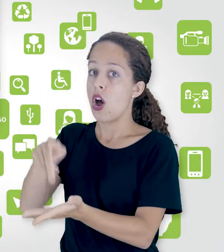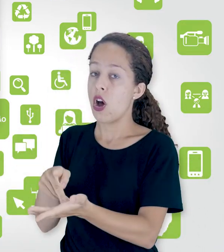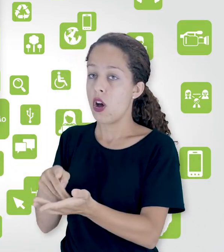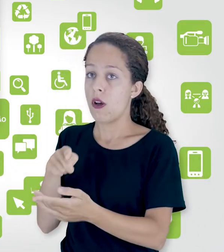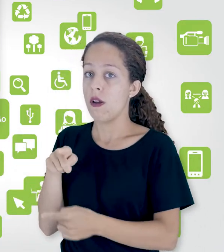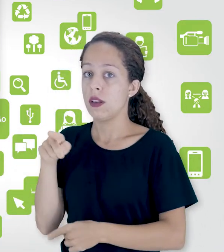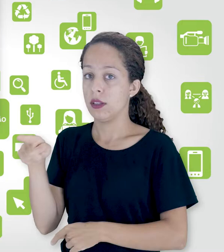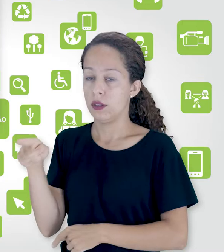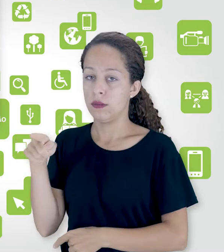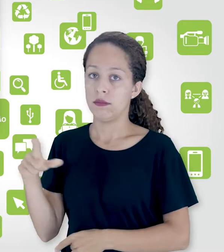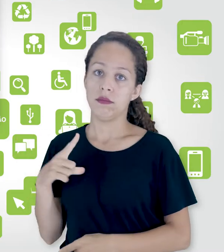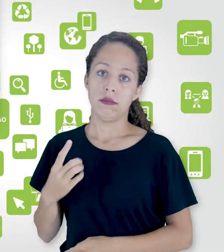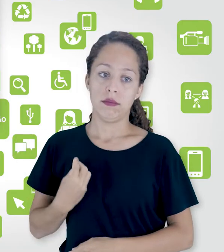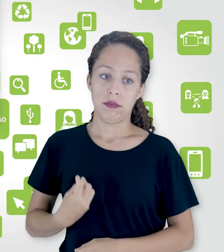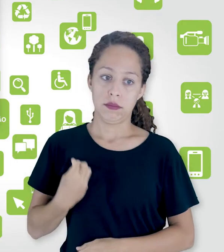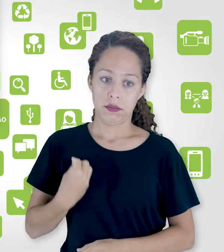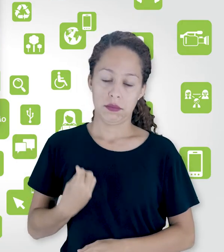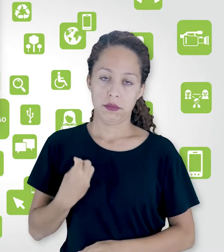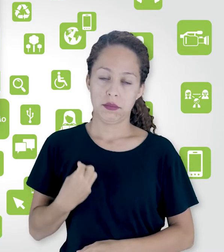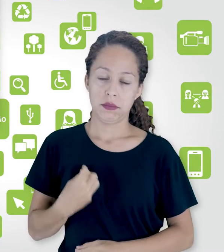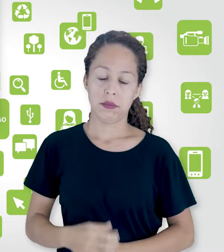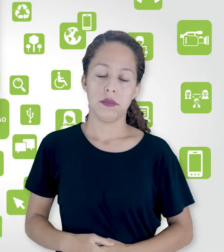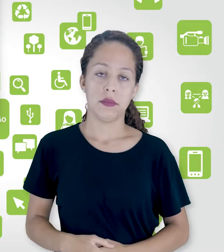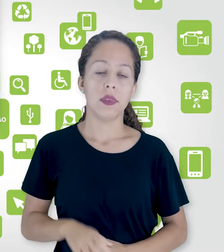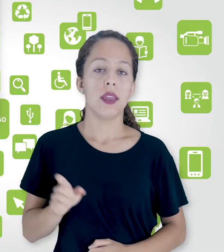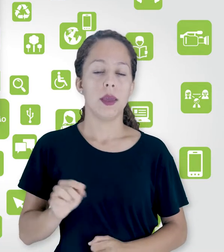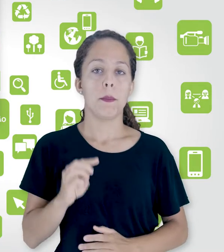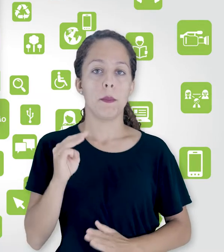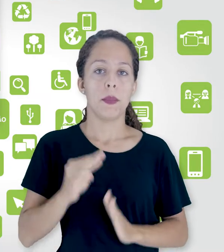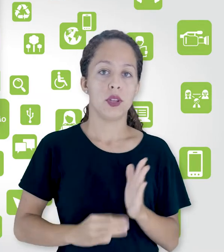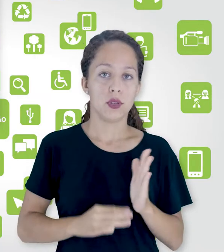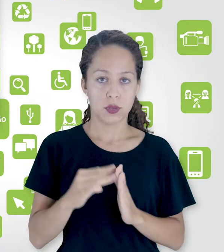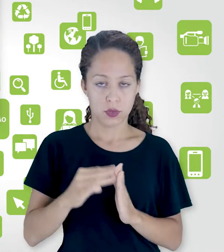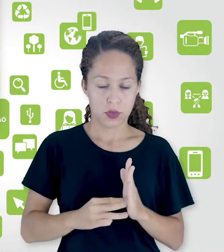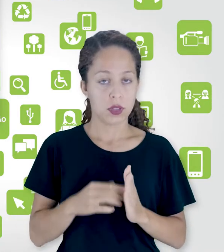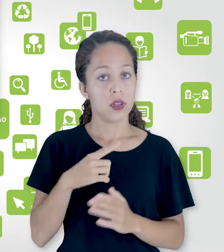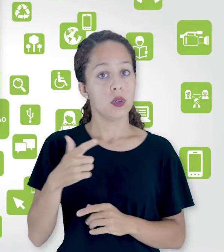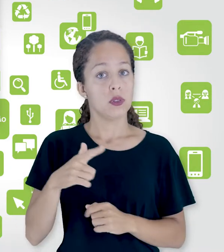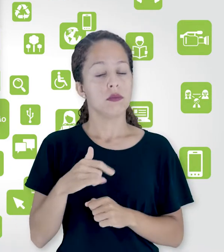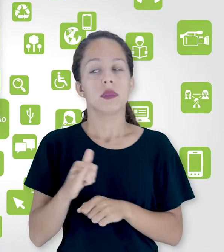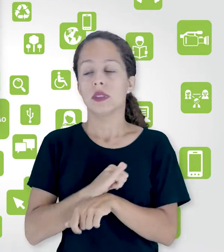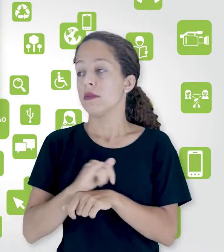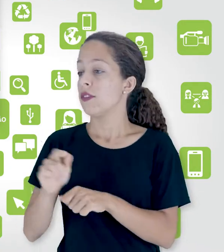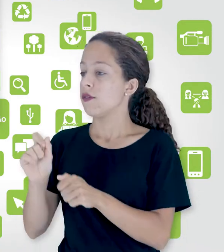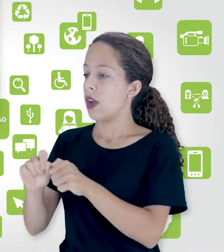iria nesta sala de metodologia, faria o backup.